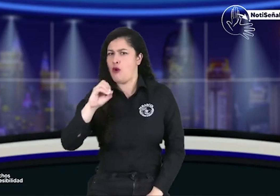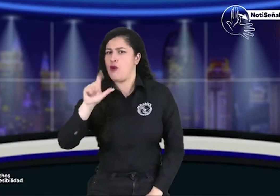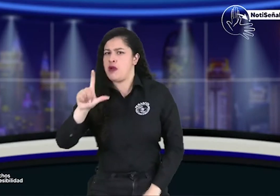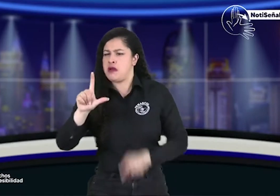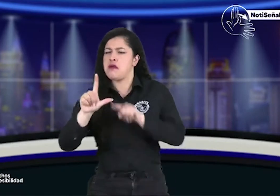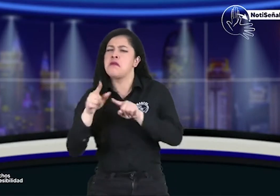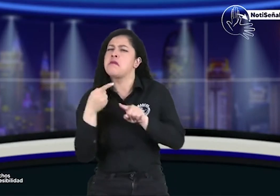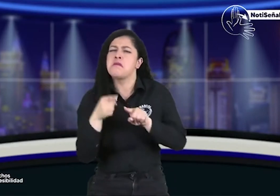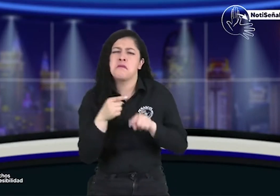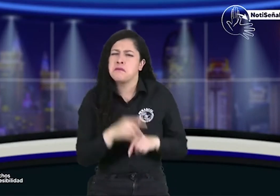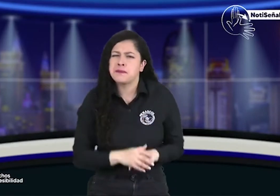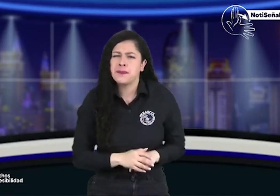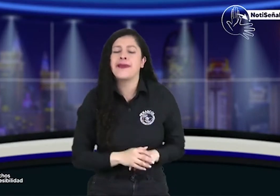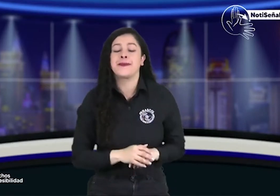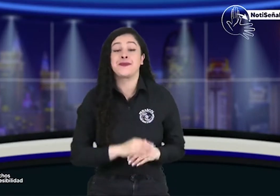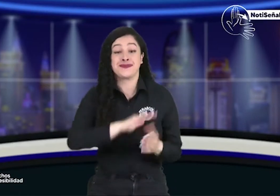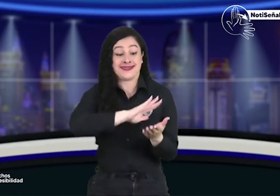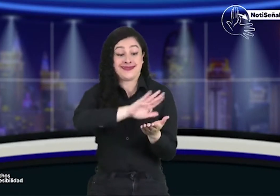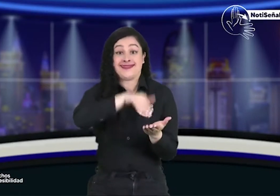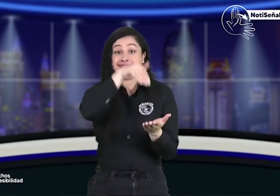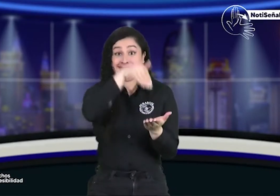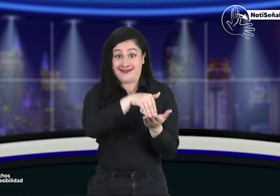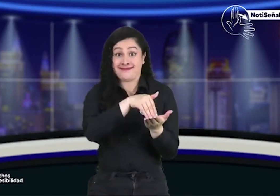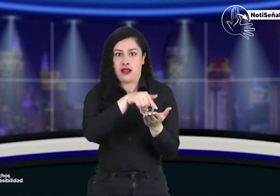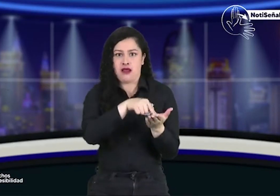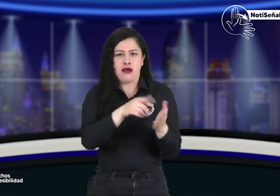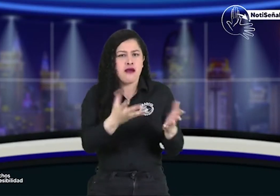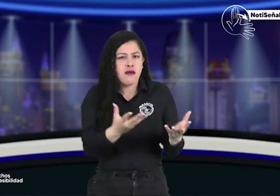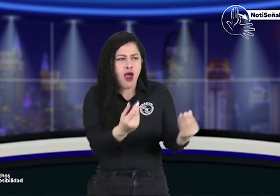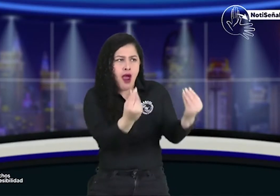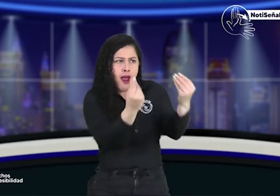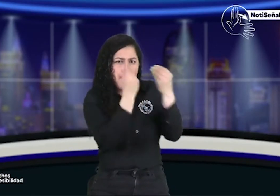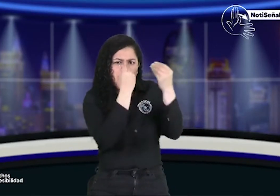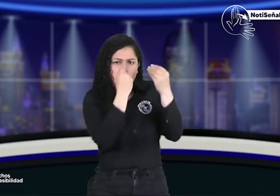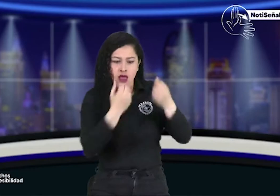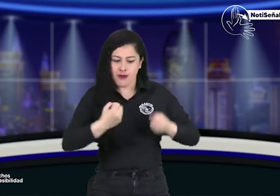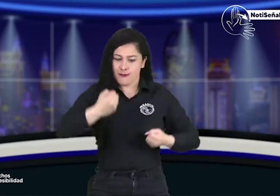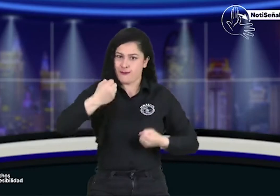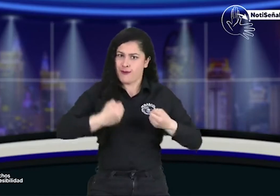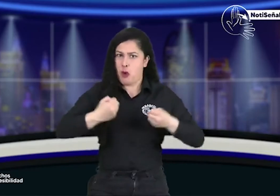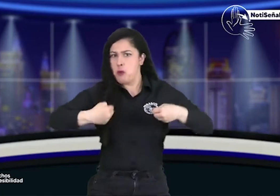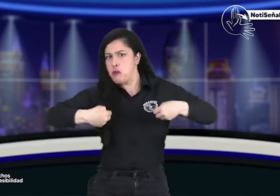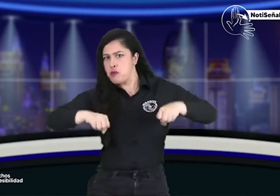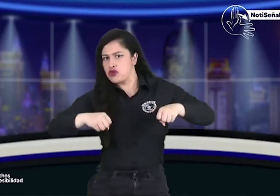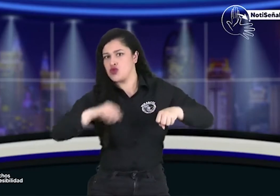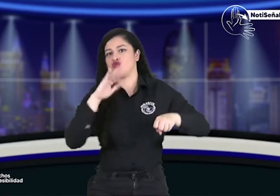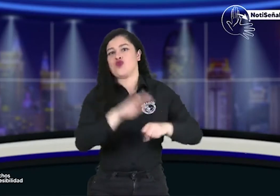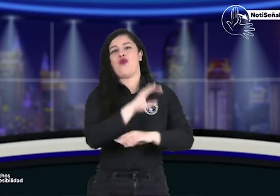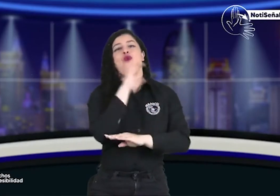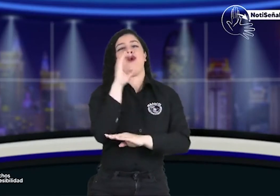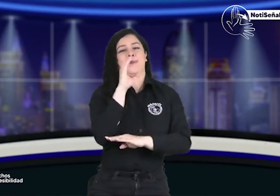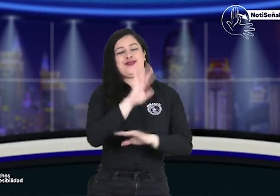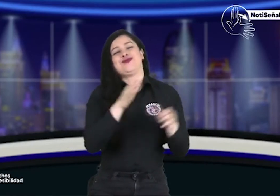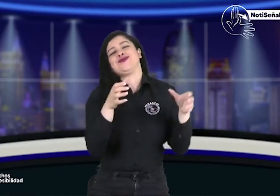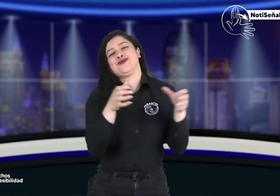al presidente SEACOL que son las los son los centros de enseñanza